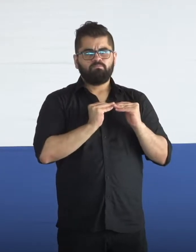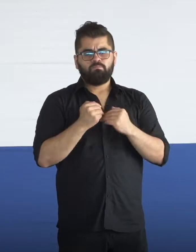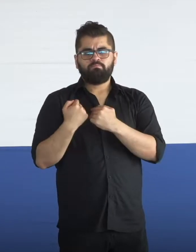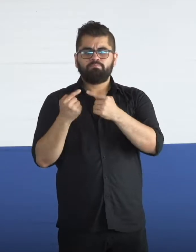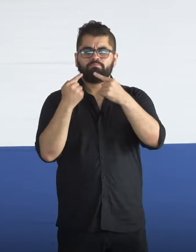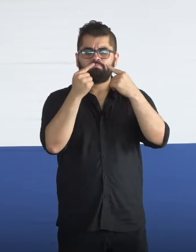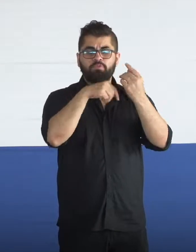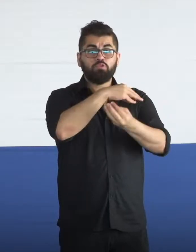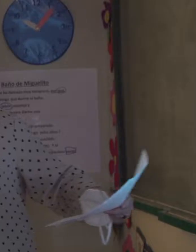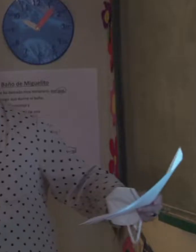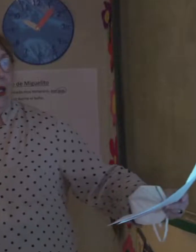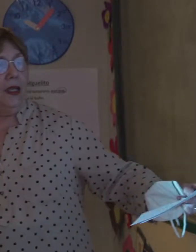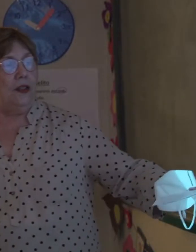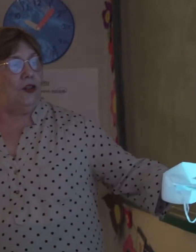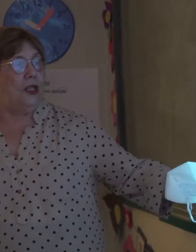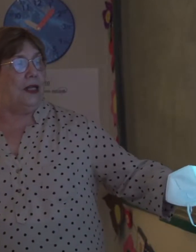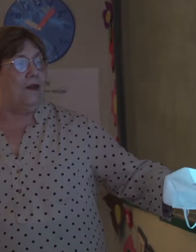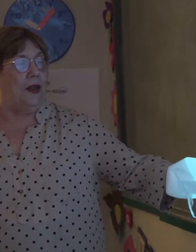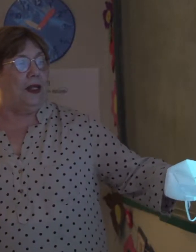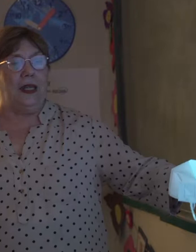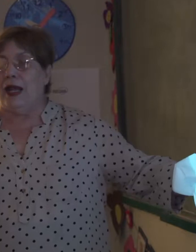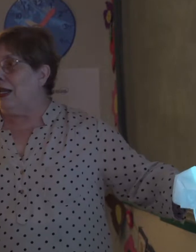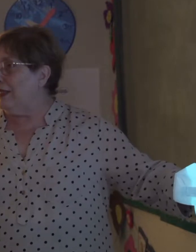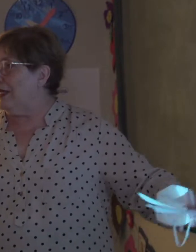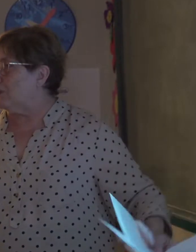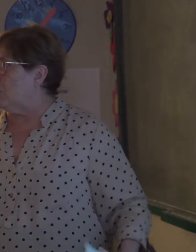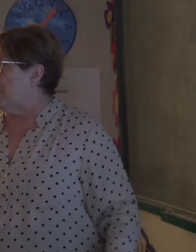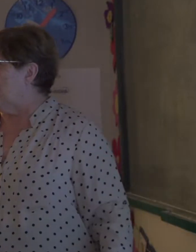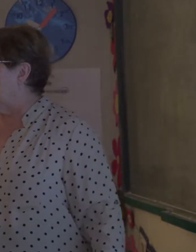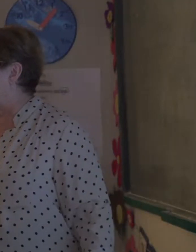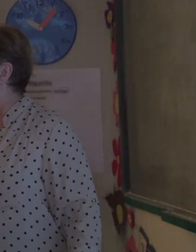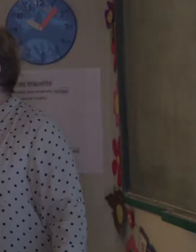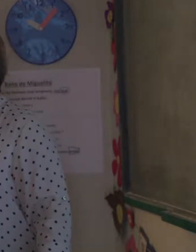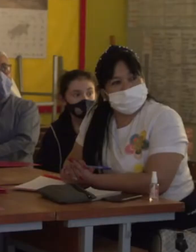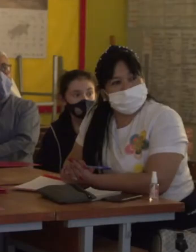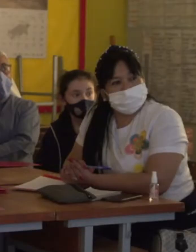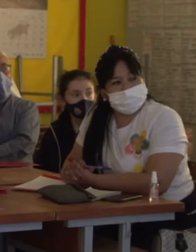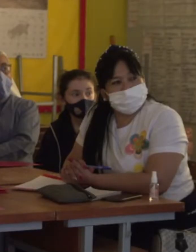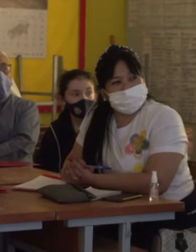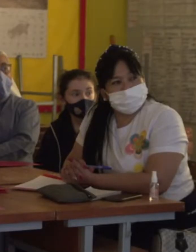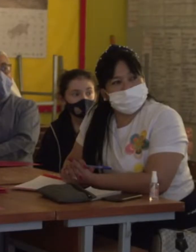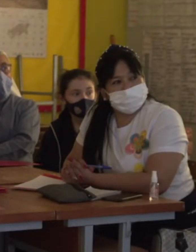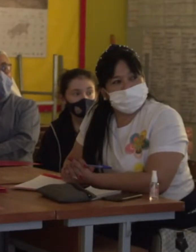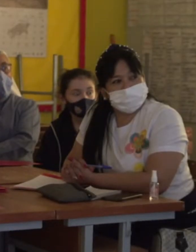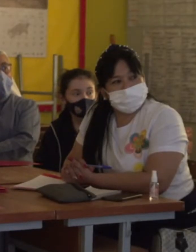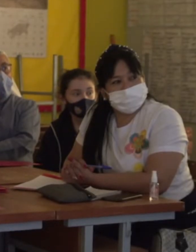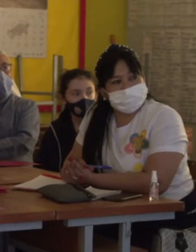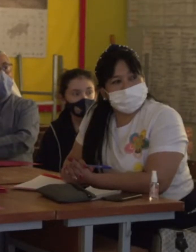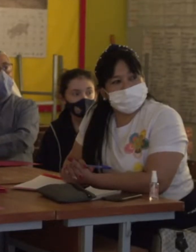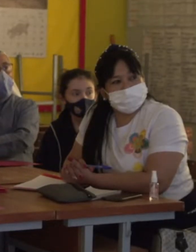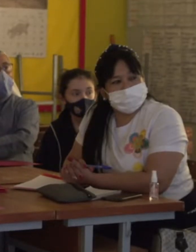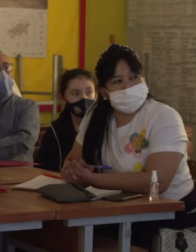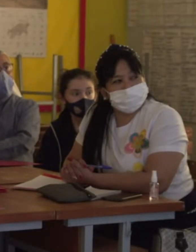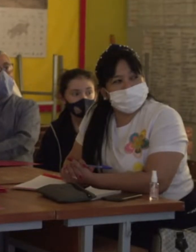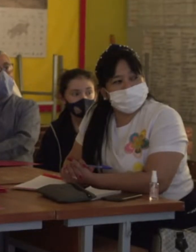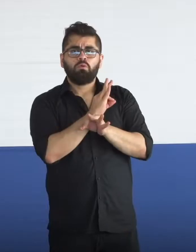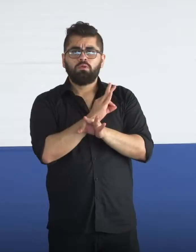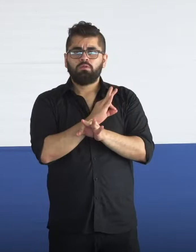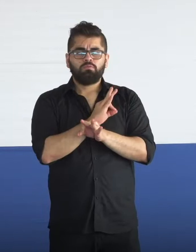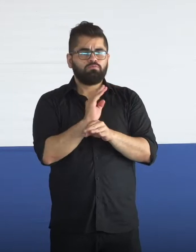diferencias sociales. La solución hoy día no pasa solo por la construcción o apertura de nuevas escuelas.